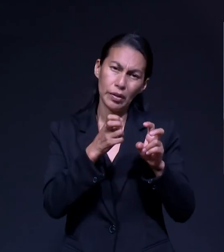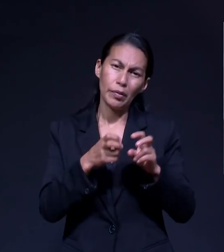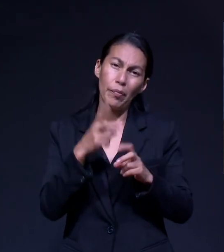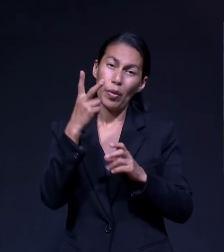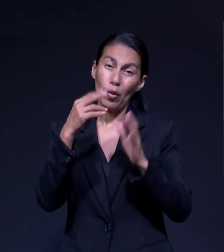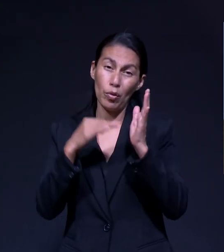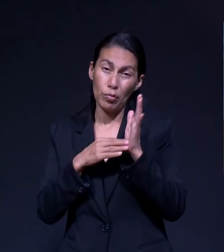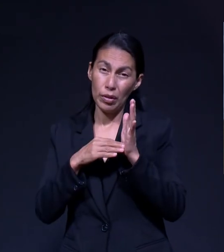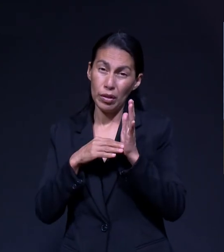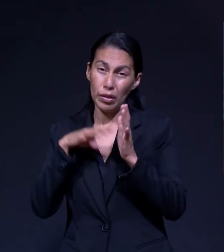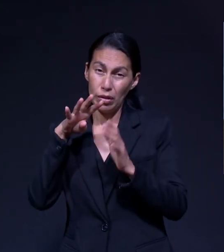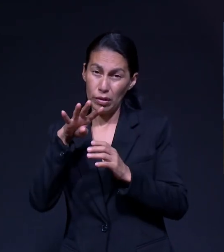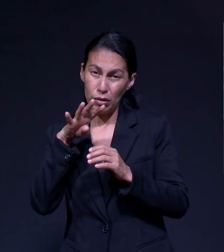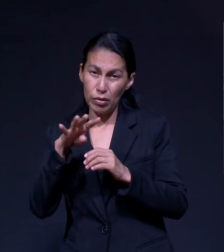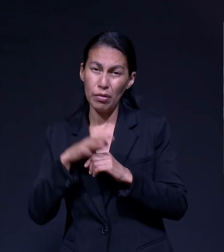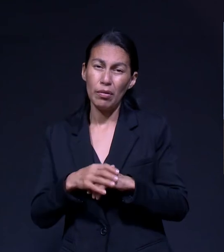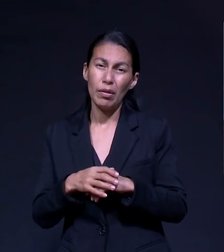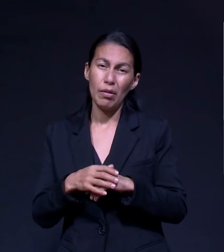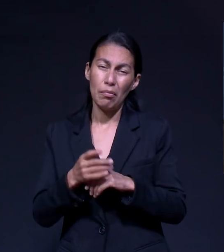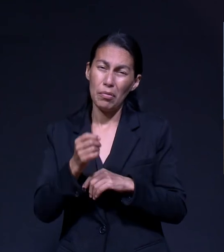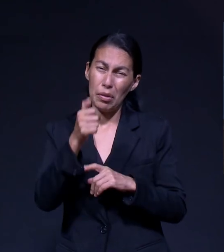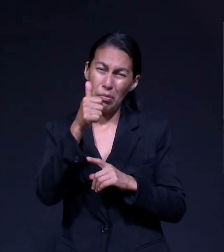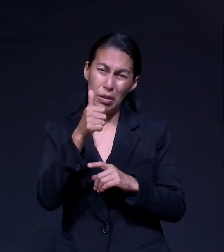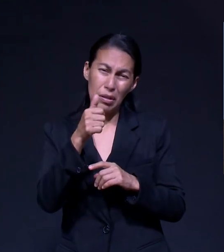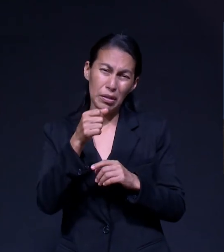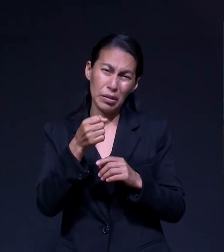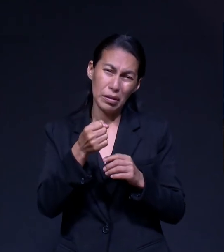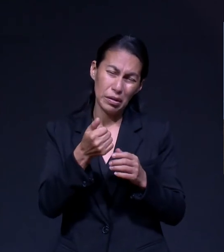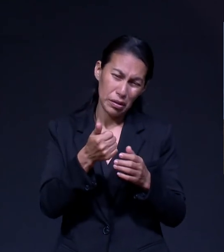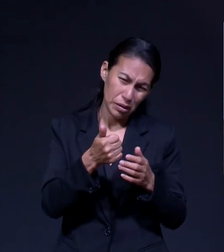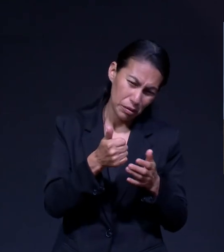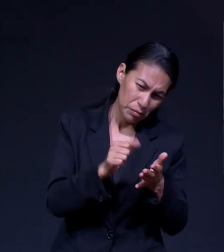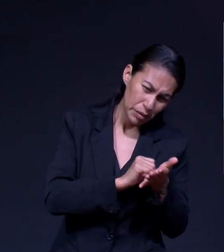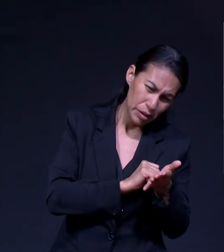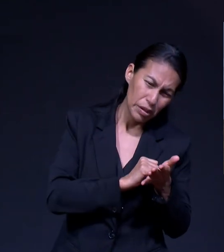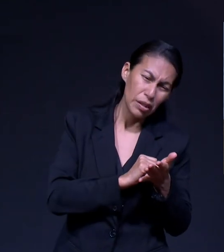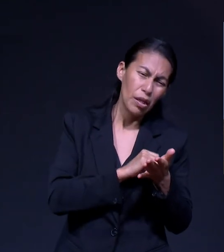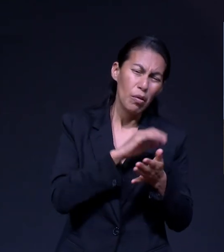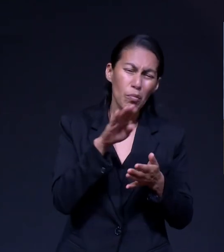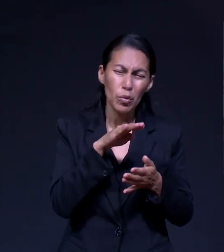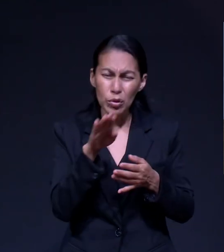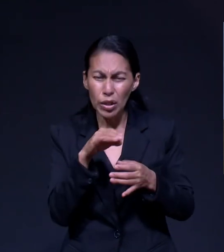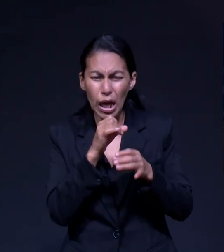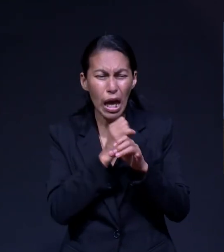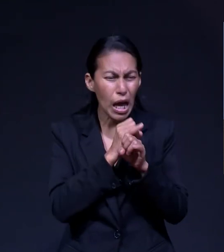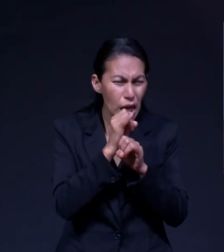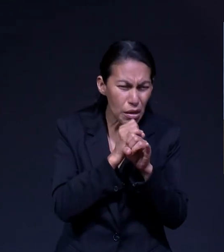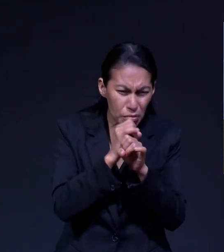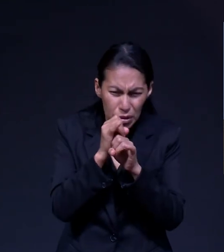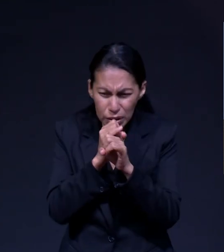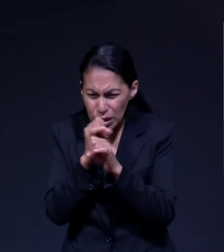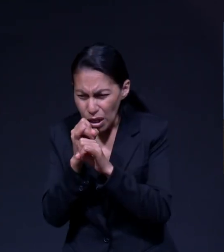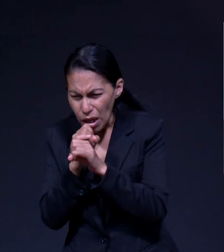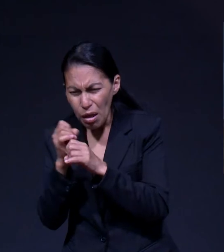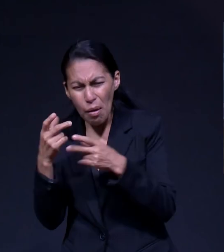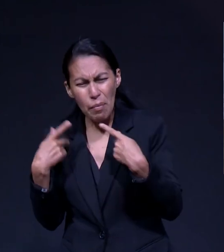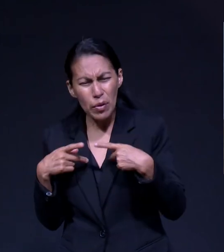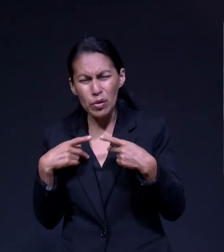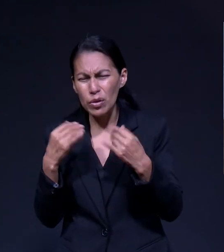El Primer Semestre Me Dediqué A Buscar Entrevistas A Historias De Personas Que Con Es Experiencias Y